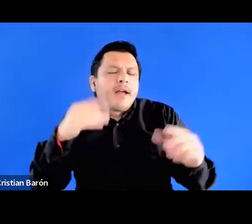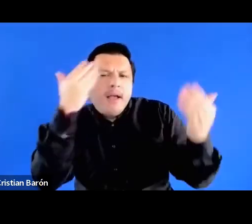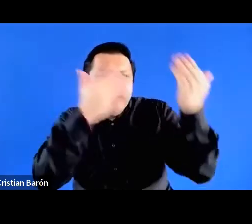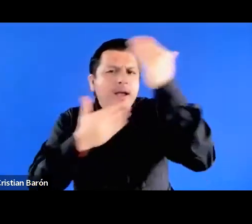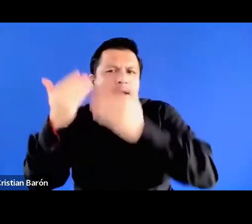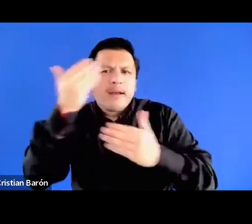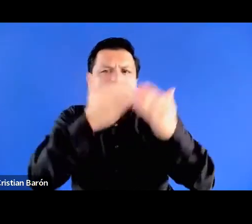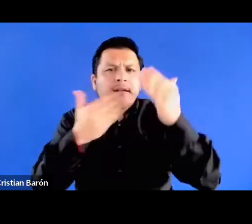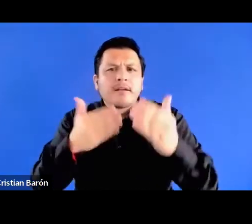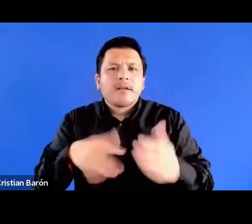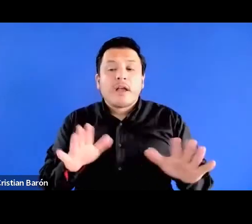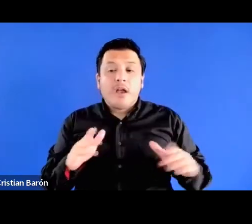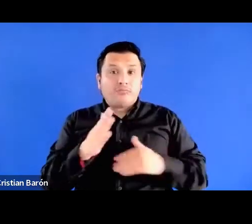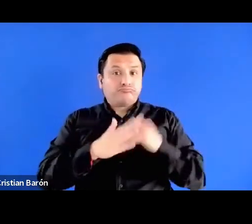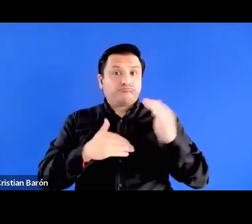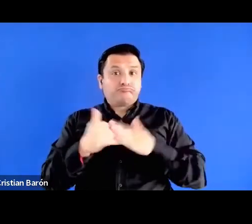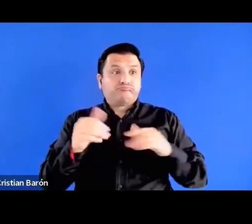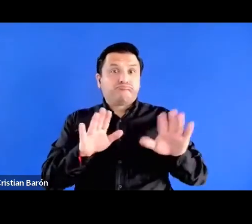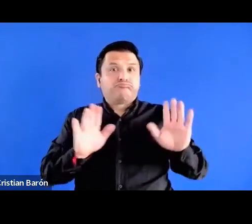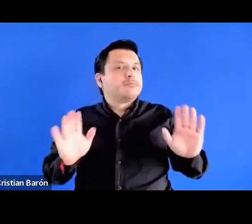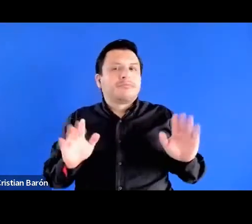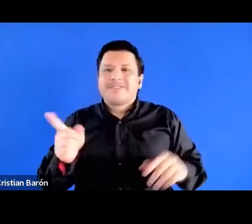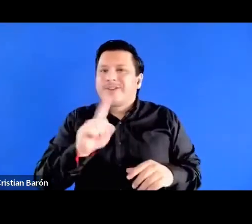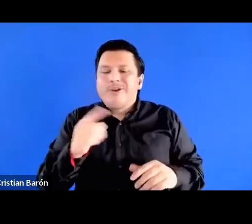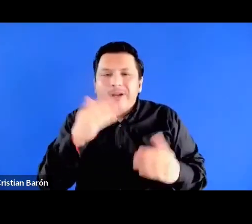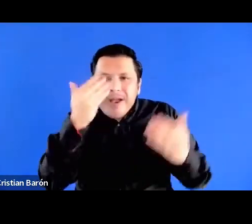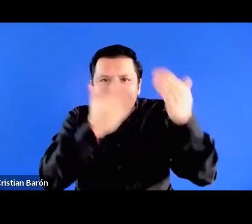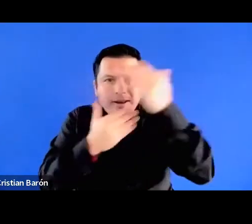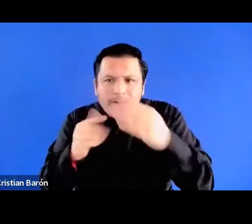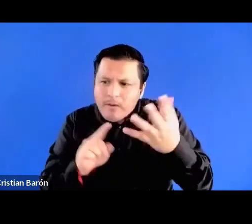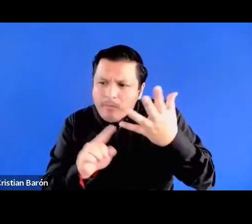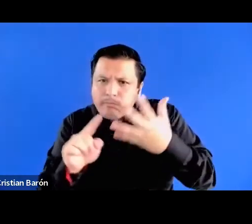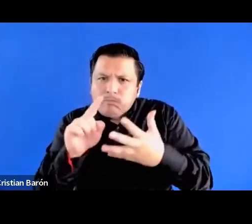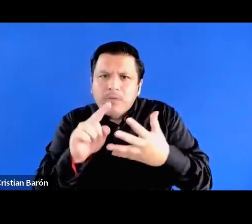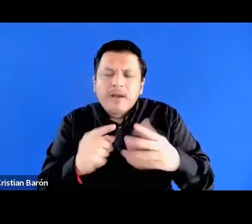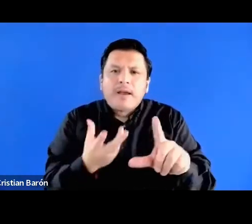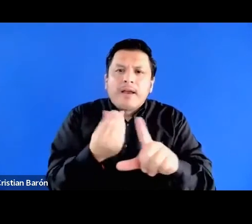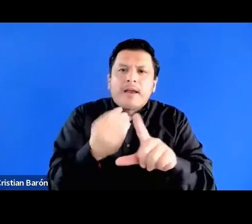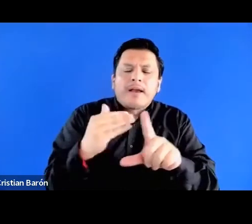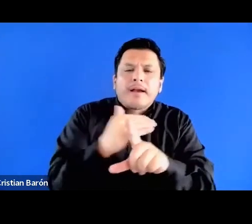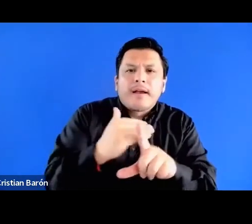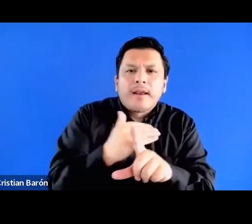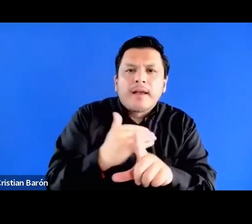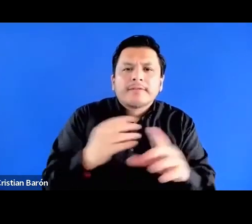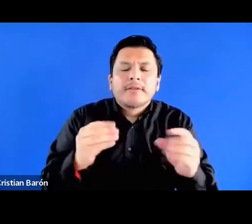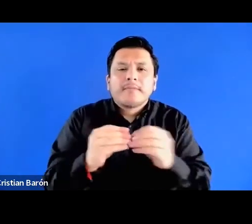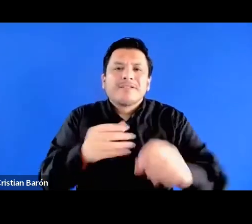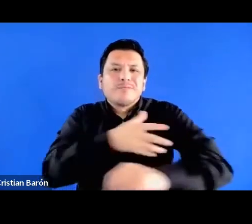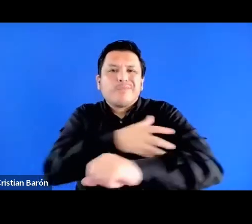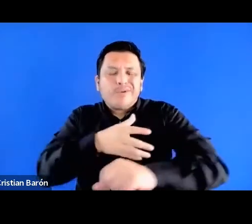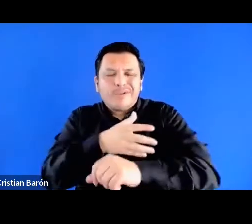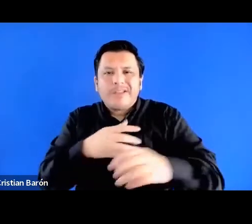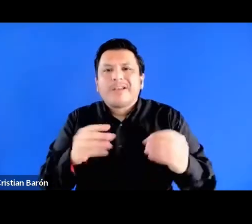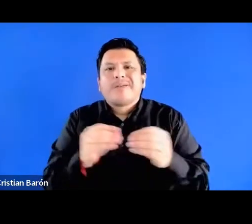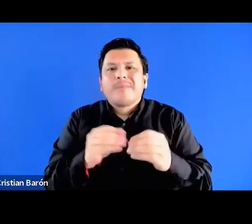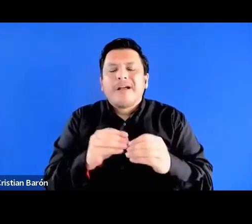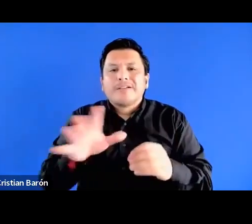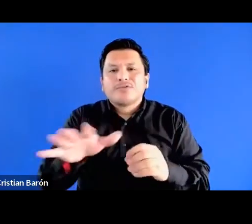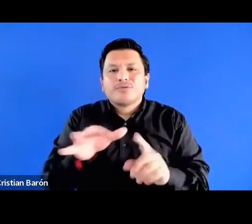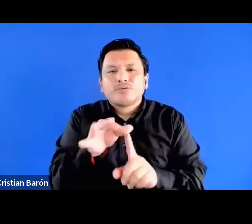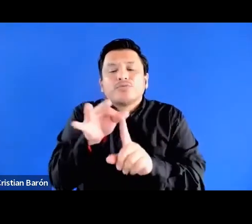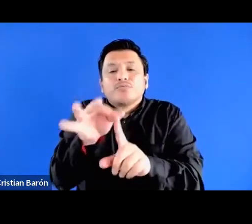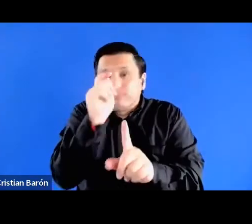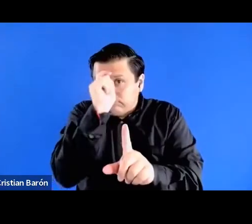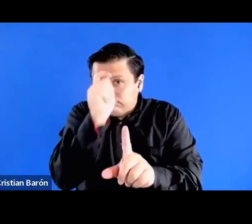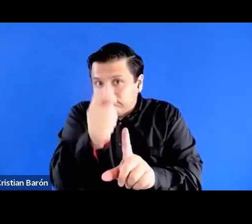posición neutra en términos de clase, sino una configuración de clase que está ligada al poder y a los privilegios, aunque